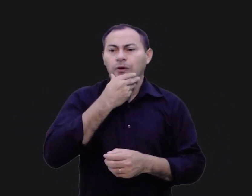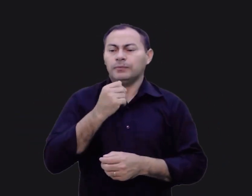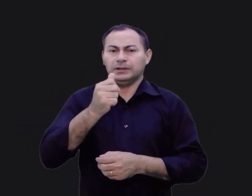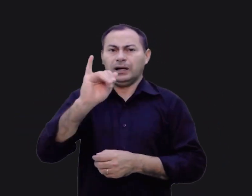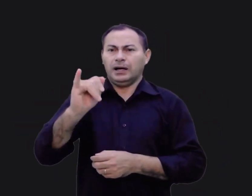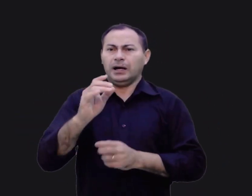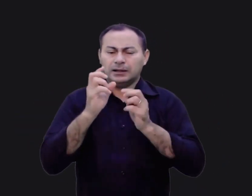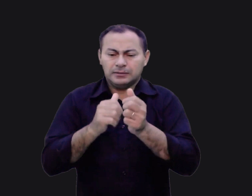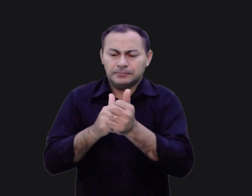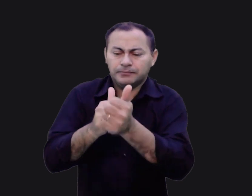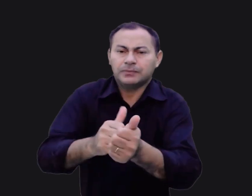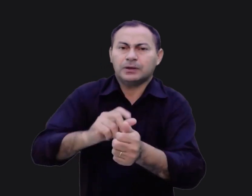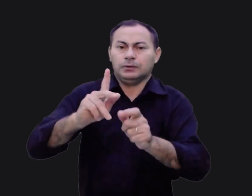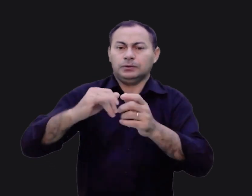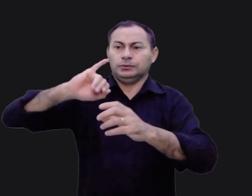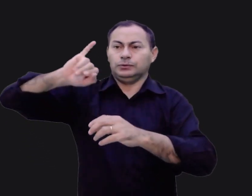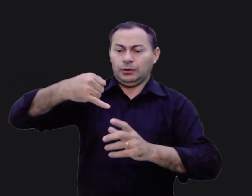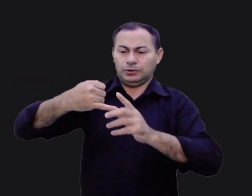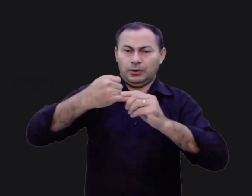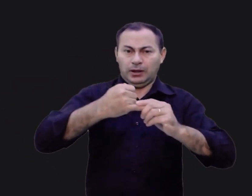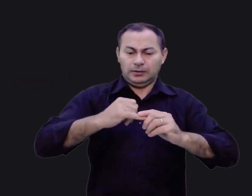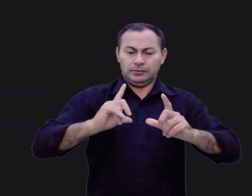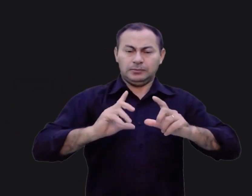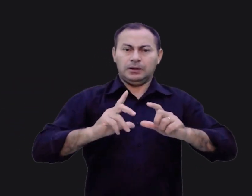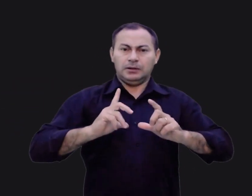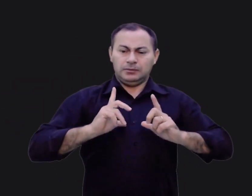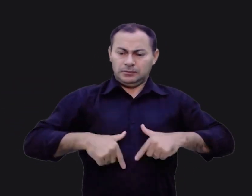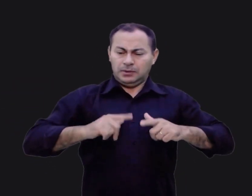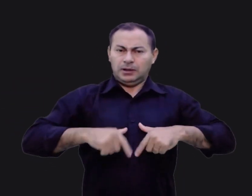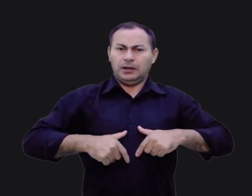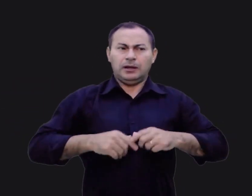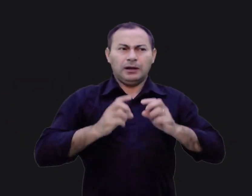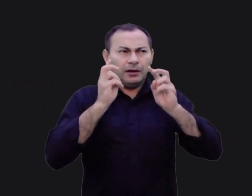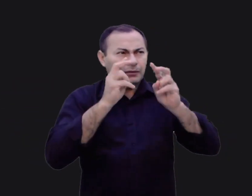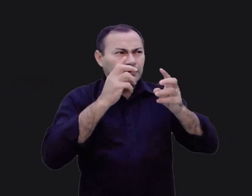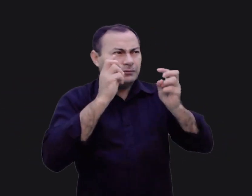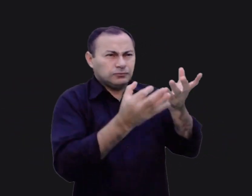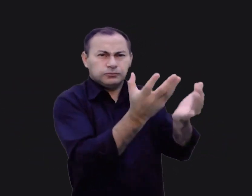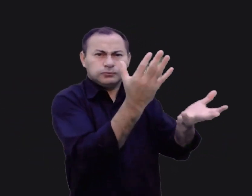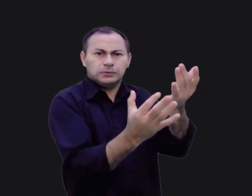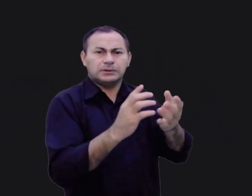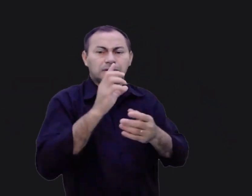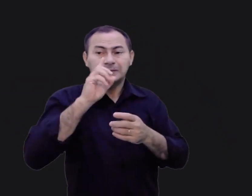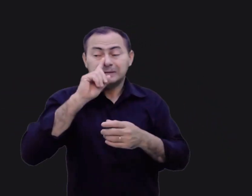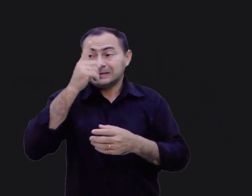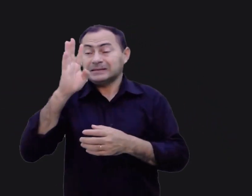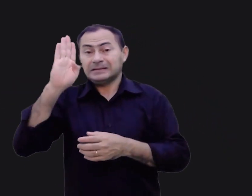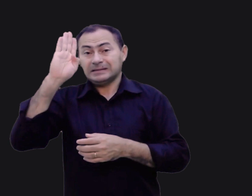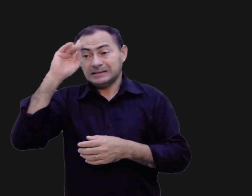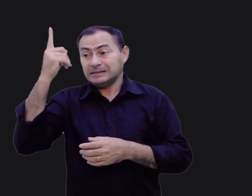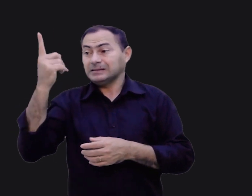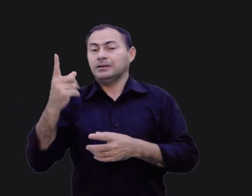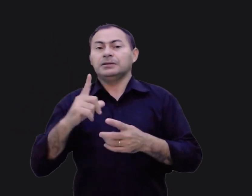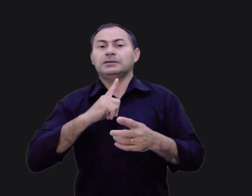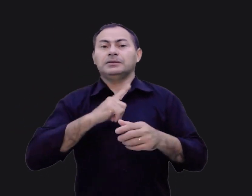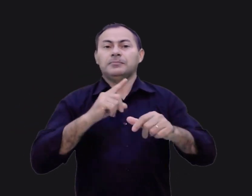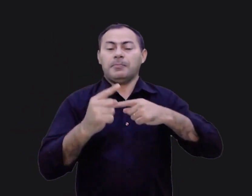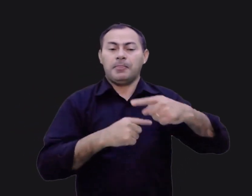perseguindo Josué e seu povo viram uma fumaça na cidade e perceberam que tinham sido enganados, que tinham